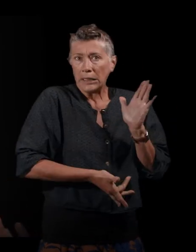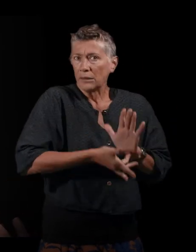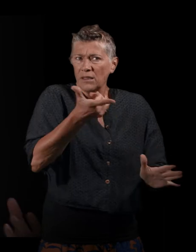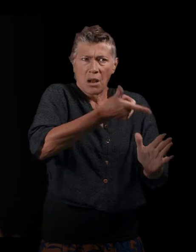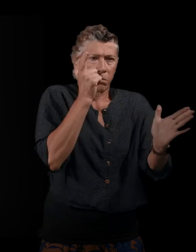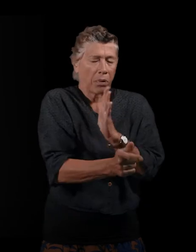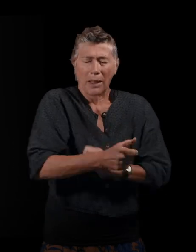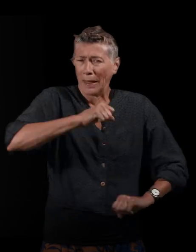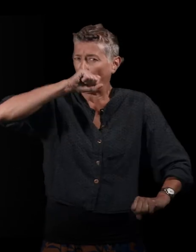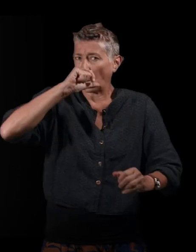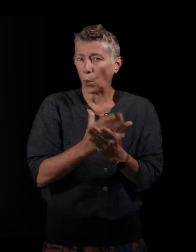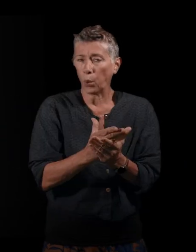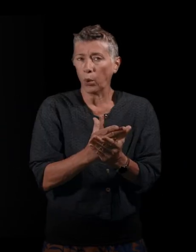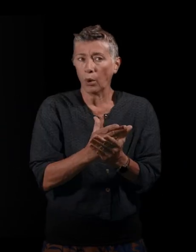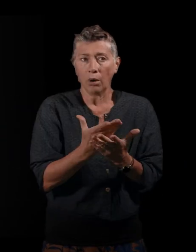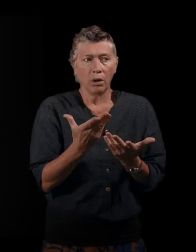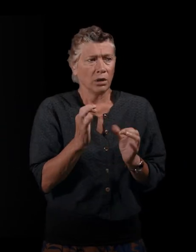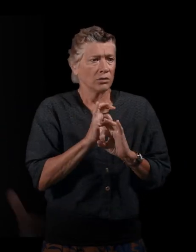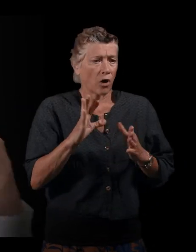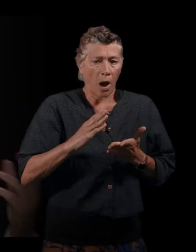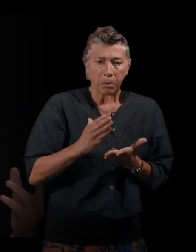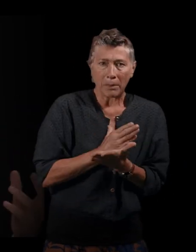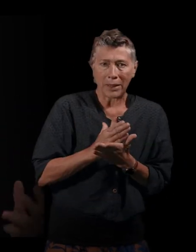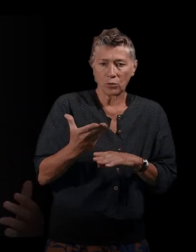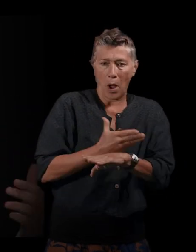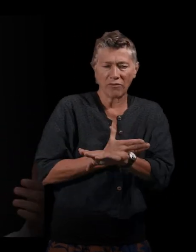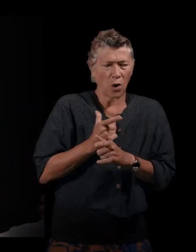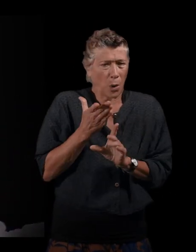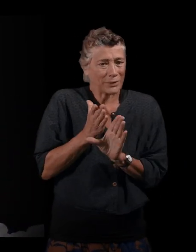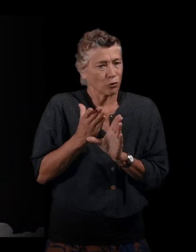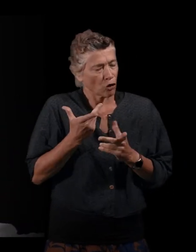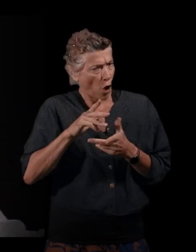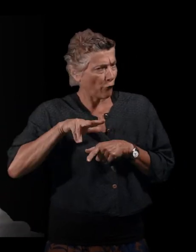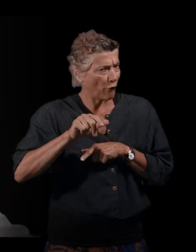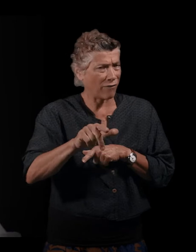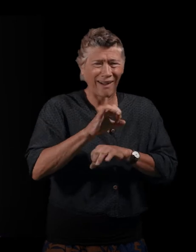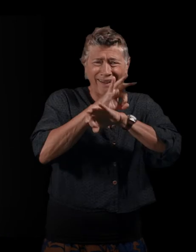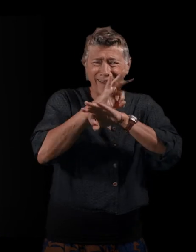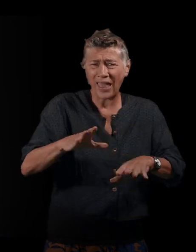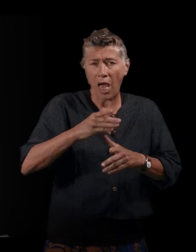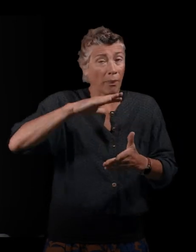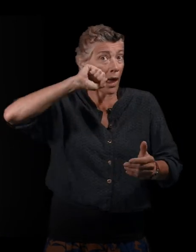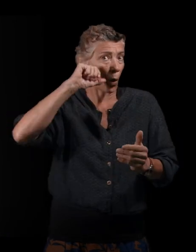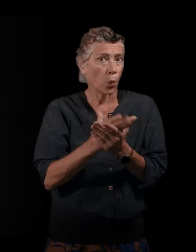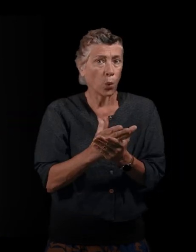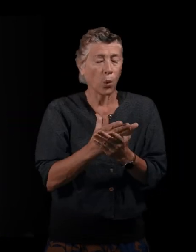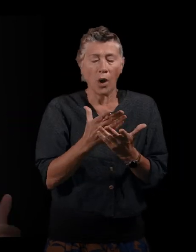je ne crois pas qu'ils aient eu le temps de se préparer, même psychologiquement. Elle repousse l'idée que, oui, il va falloir tout abandonner. Et d'ailleurs,